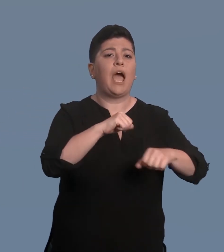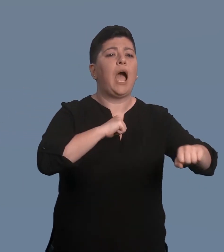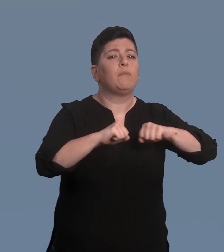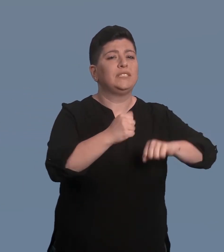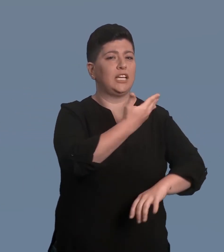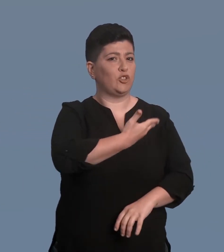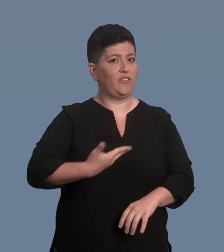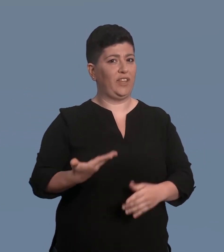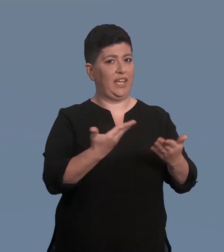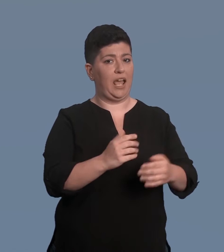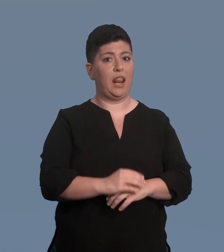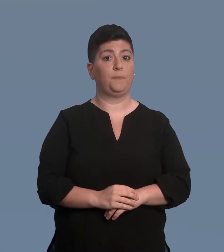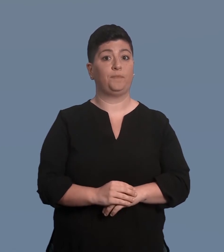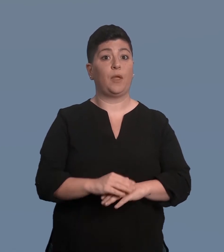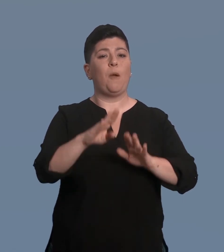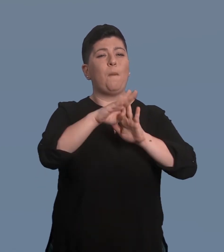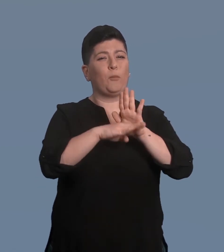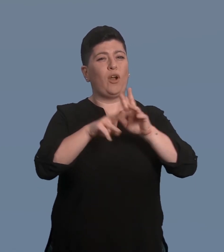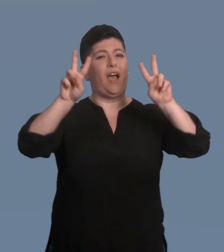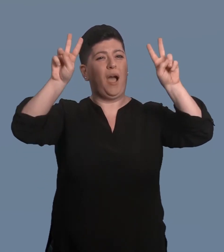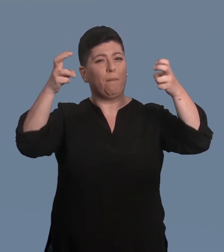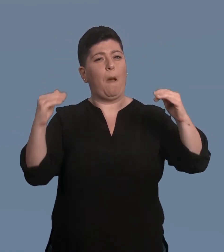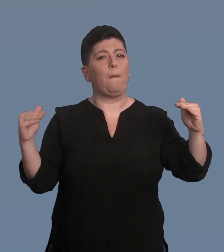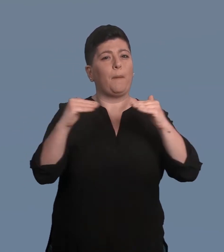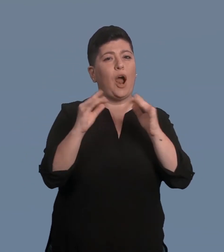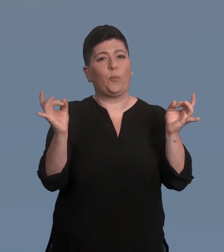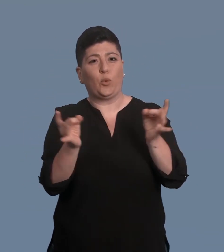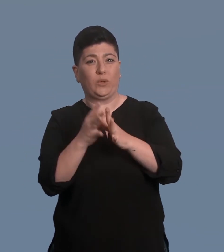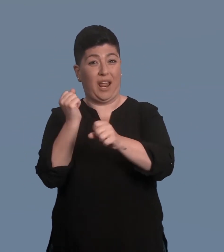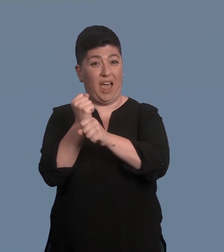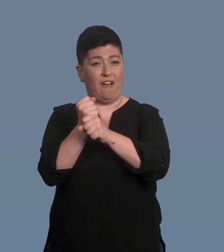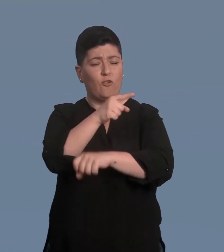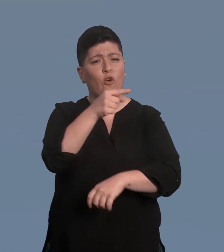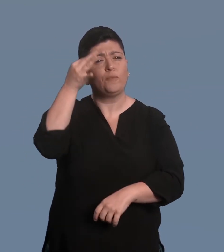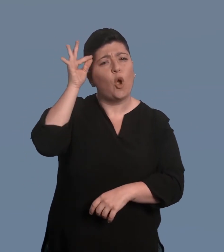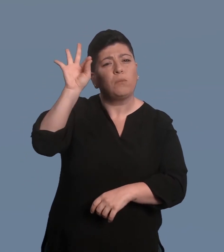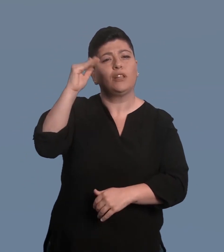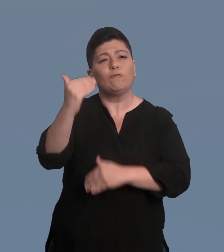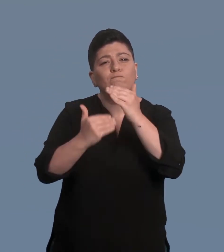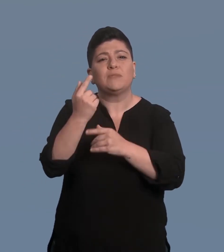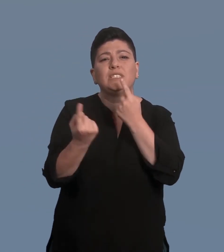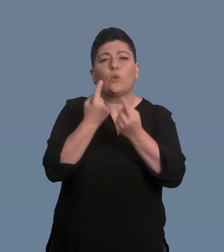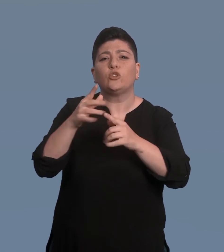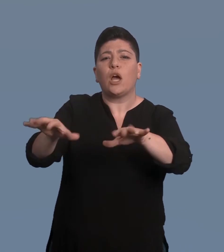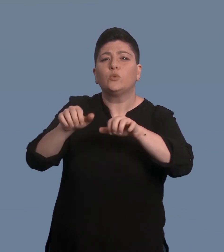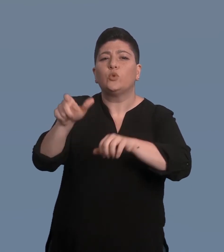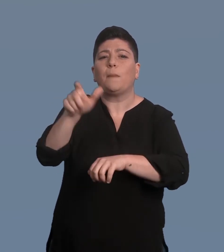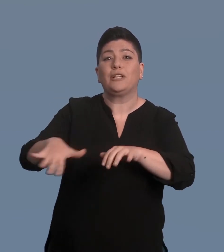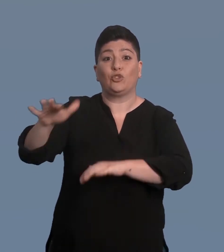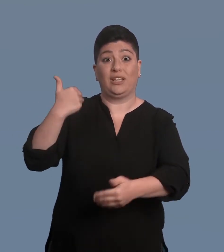'amministrazione federale. Con il programma Pari opportunità e lavoro intende migliorare le condizioni quadro per l'assunzione